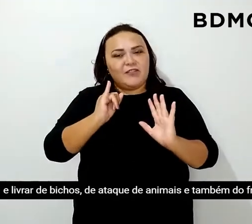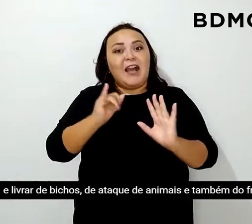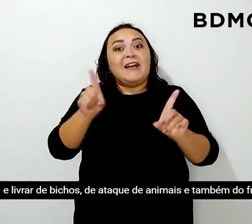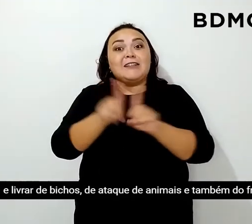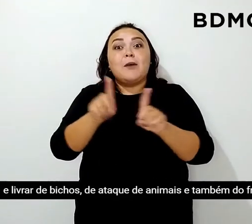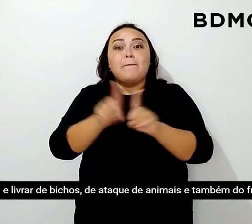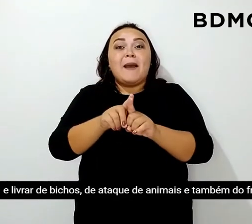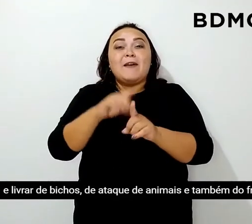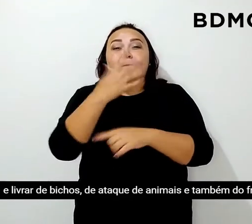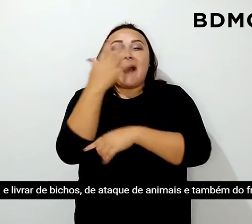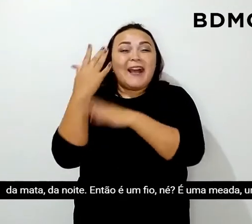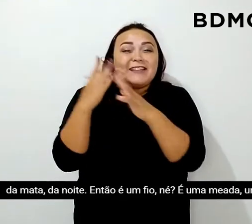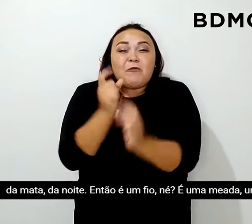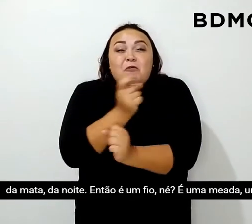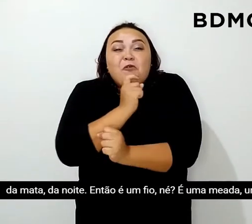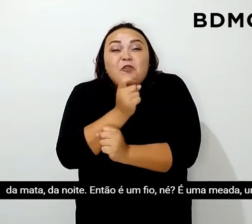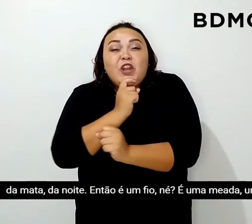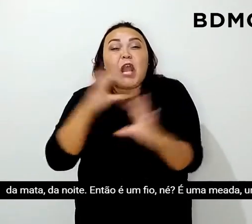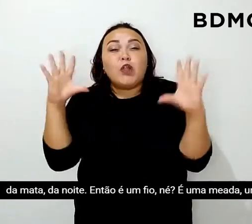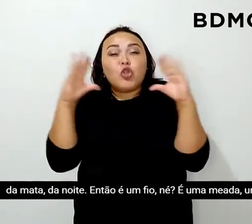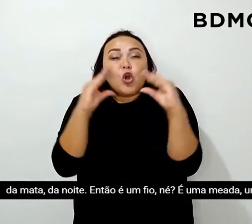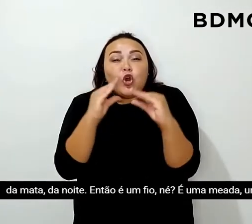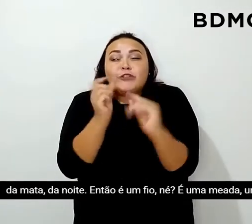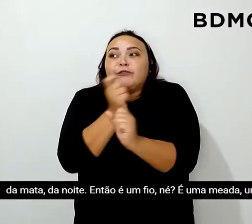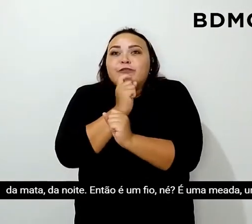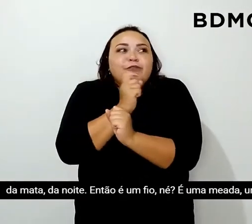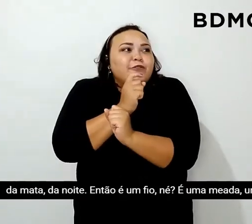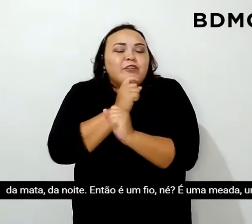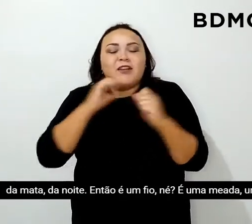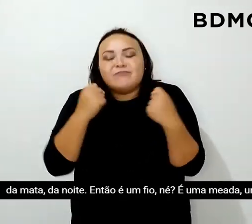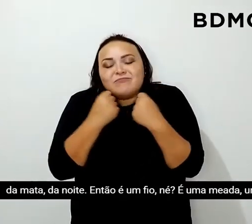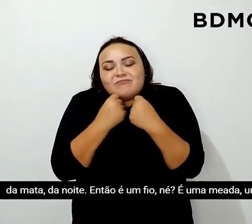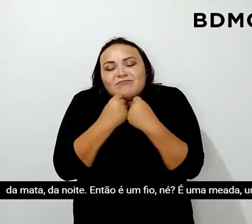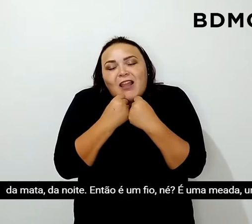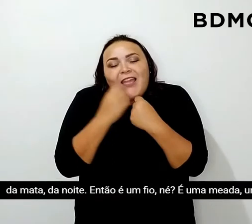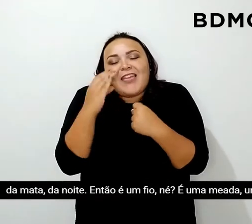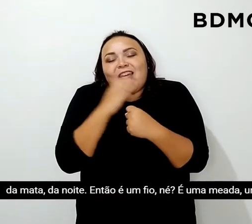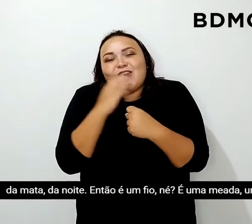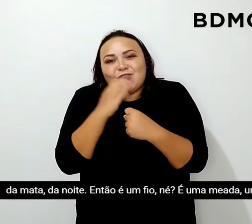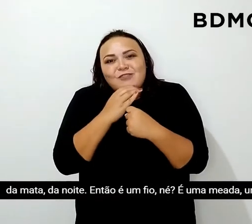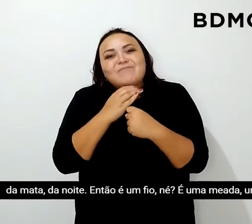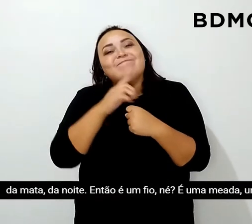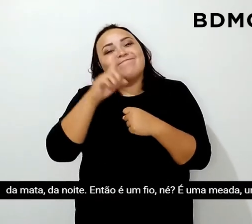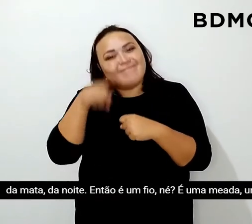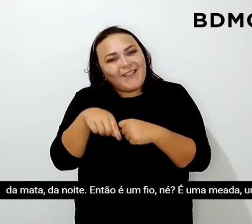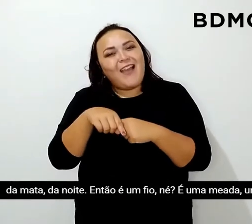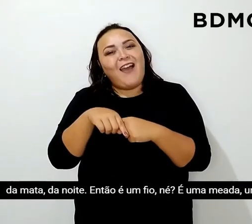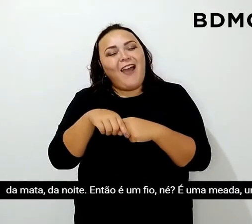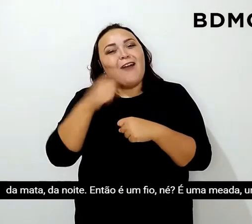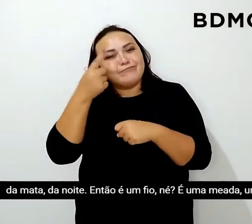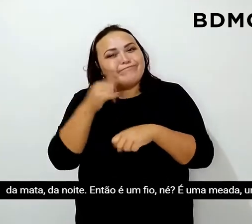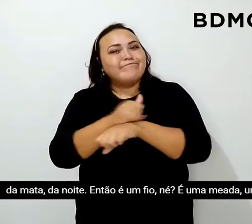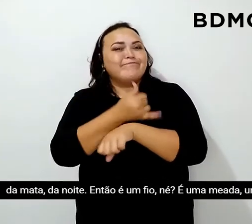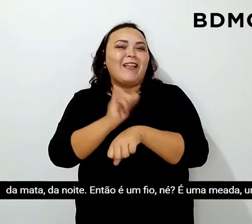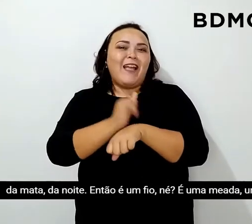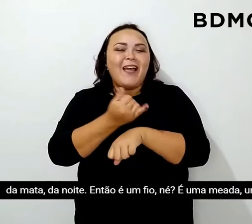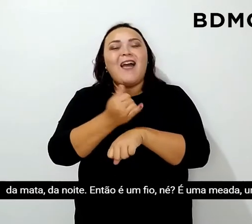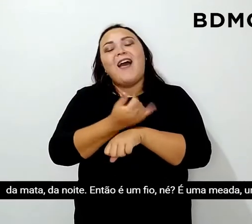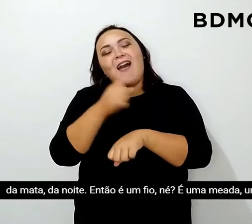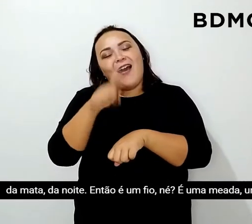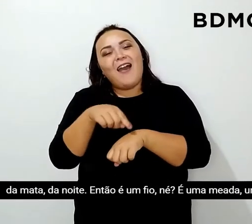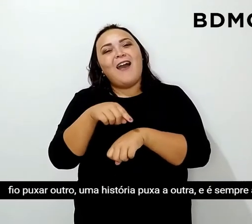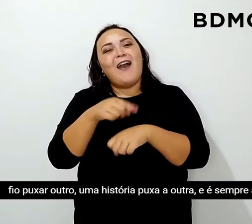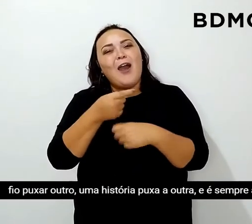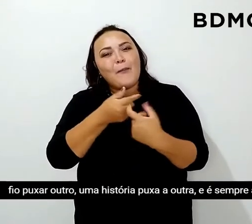também do frio da mata, da noite. Então é um fio, né? É uma meada.